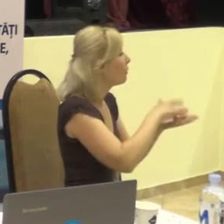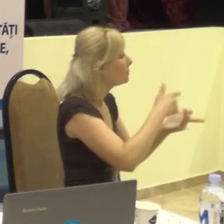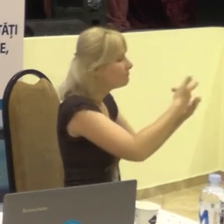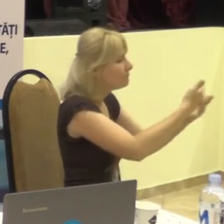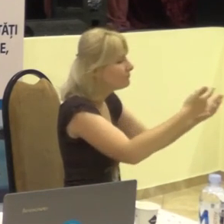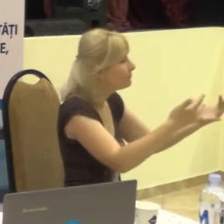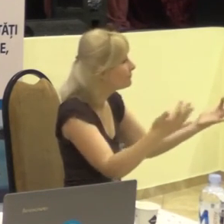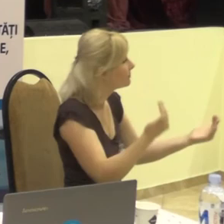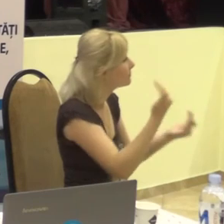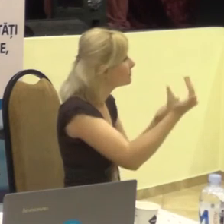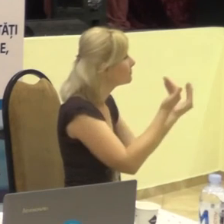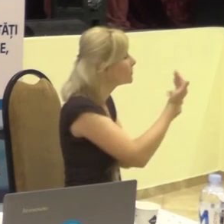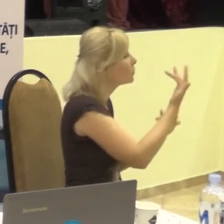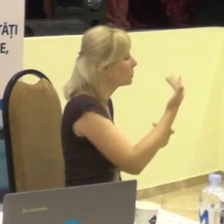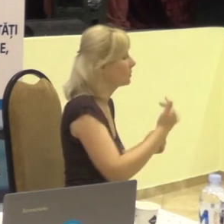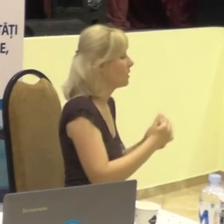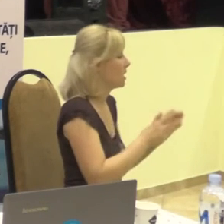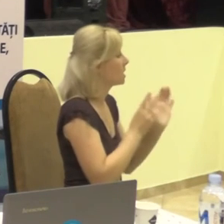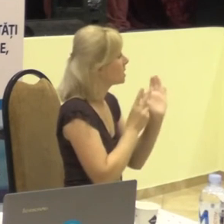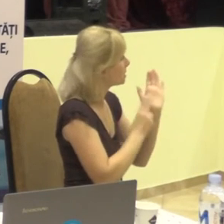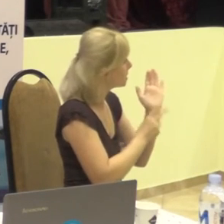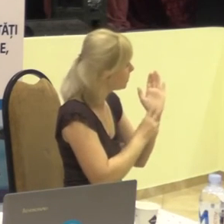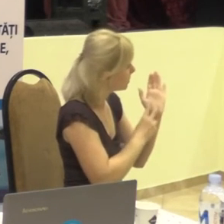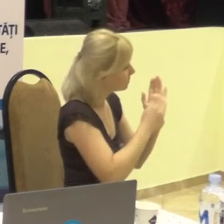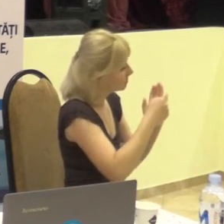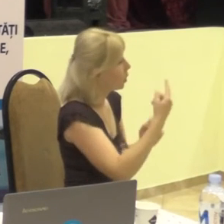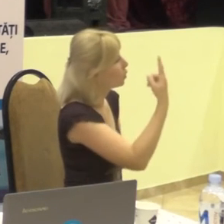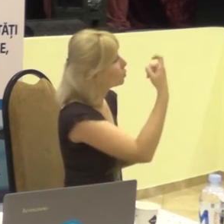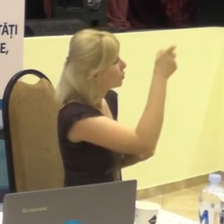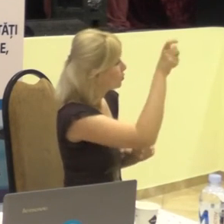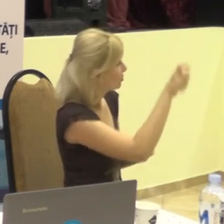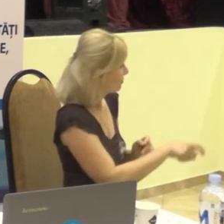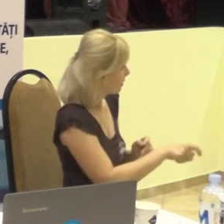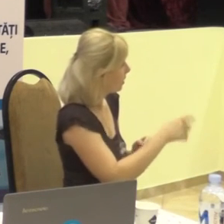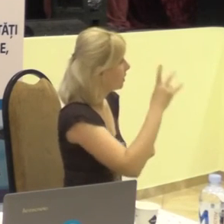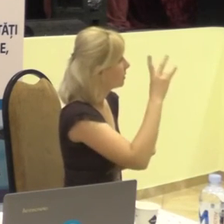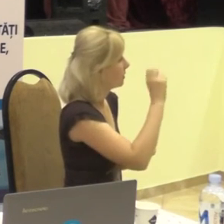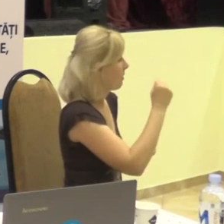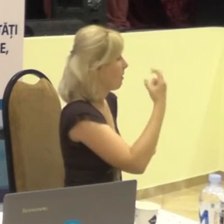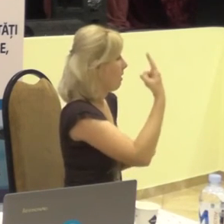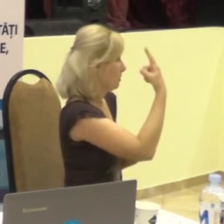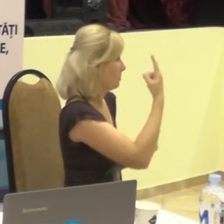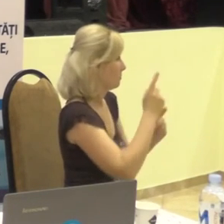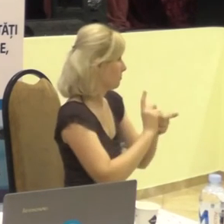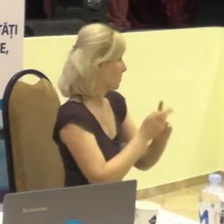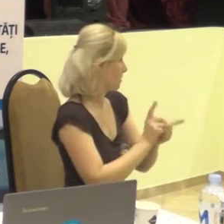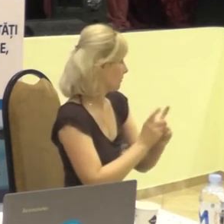jur de 70-100 de persoane cu dizabilități sunt